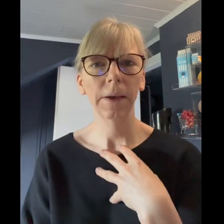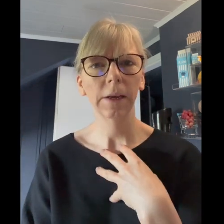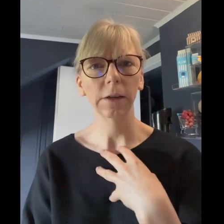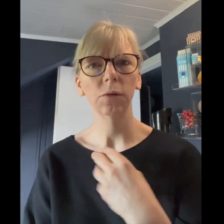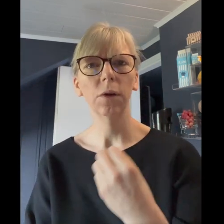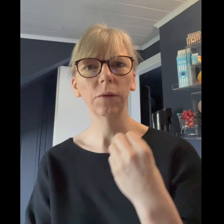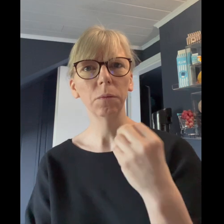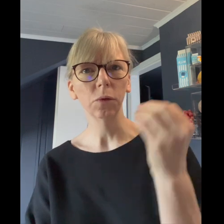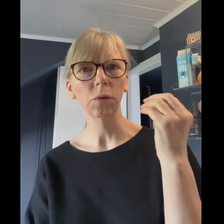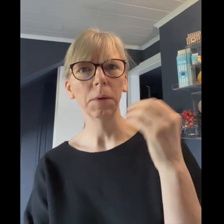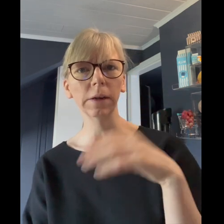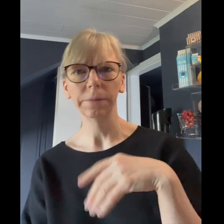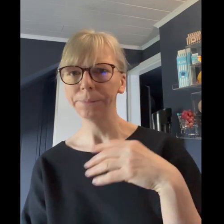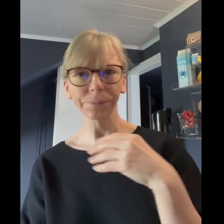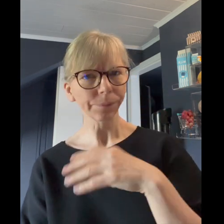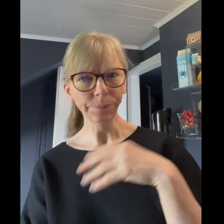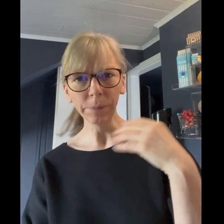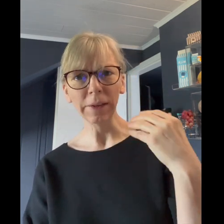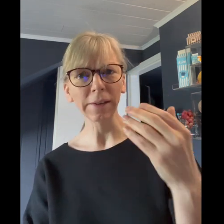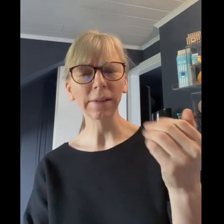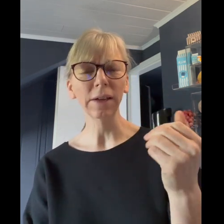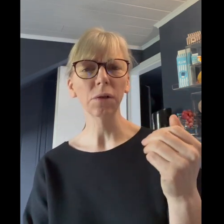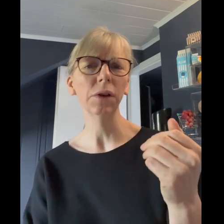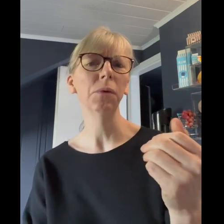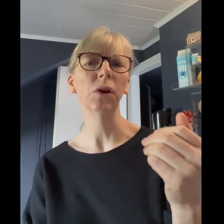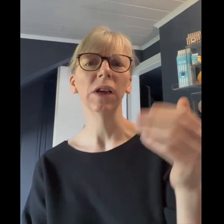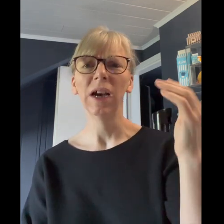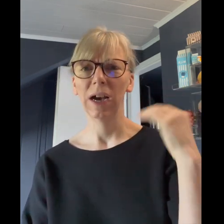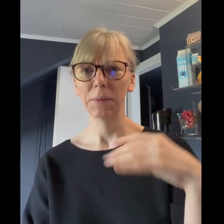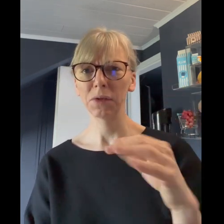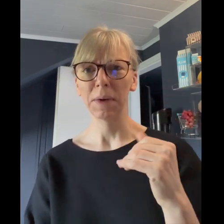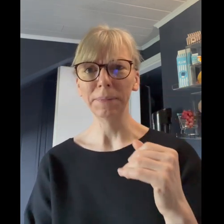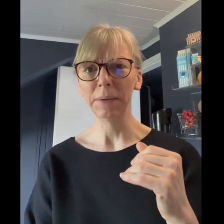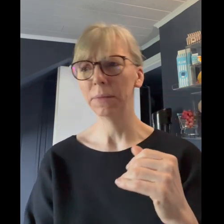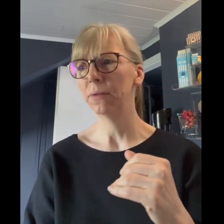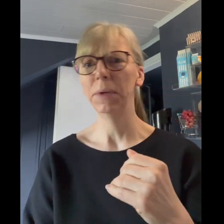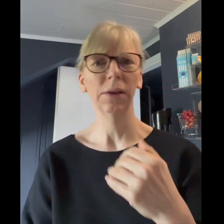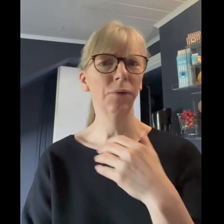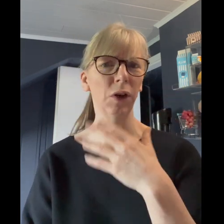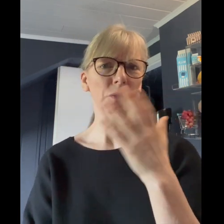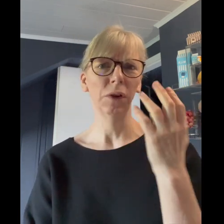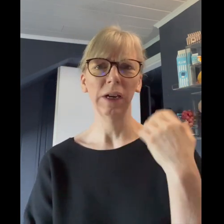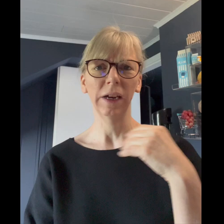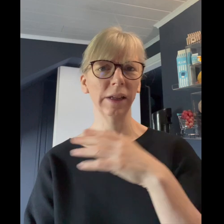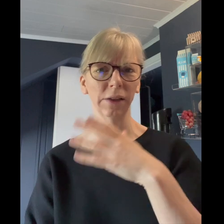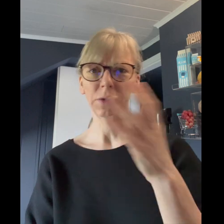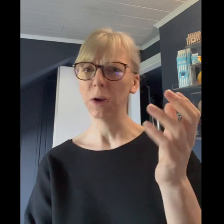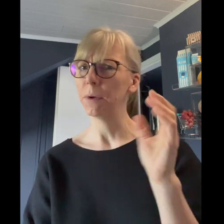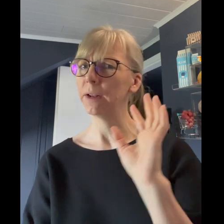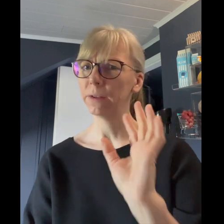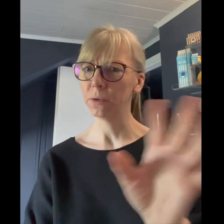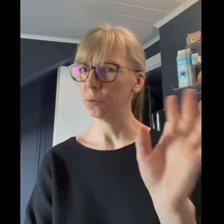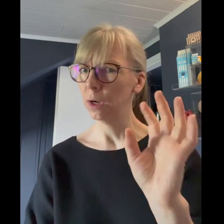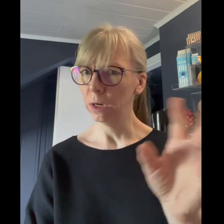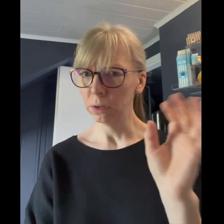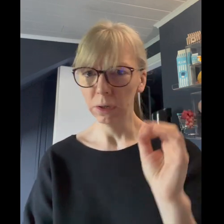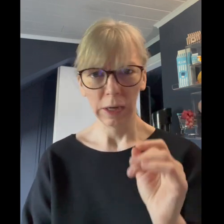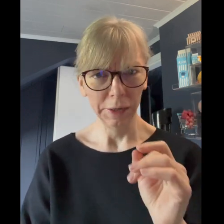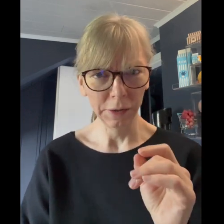reaktion auf den blutdruck merkt das ist natürlich möglich aber zum abnehmen ist mir das völlig unerklärlich also ich glaube ja das sind so andere